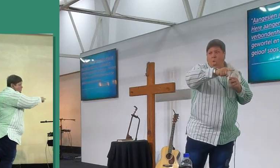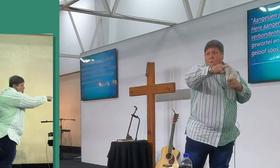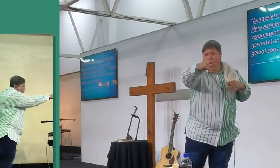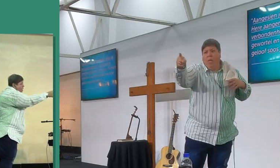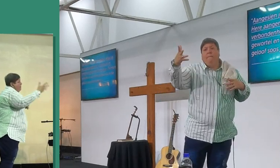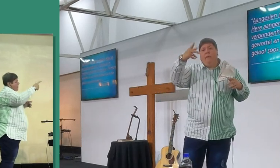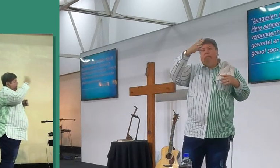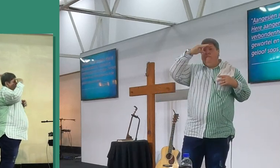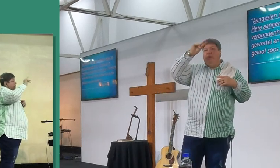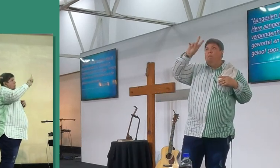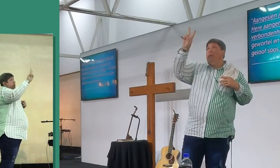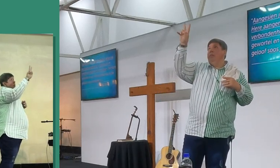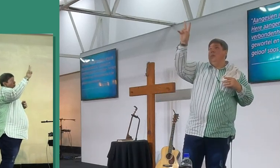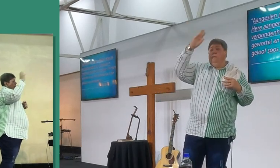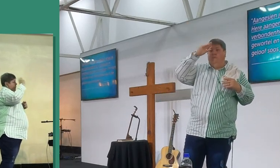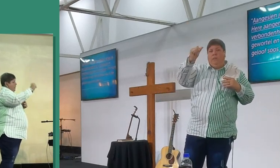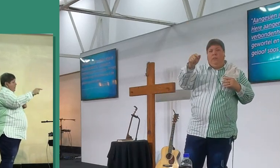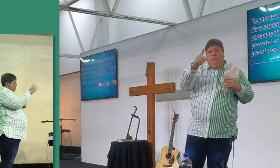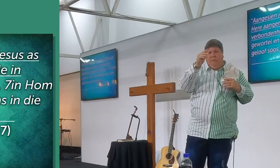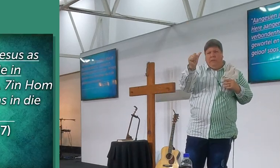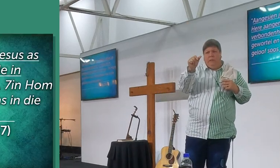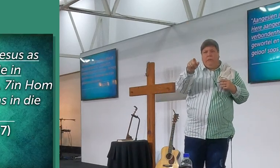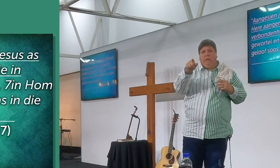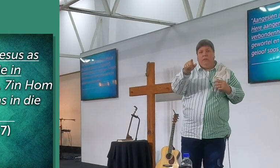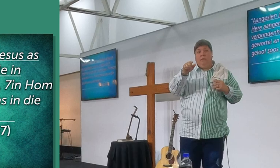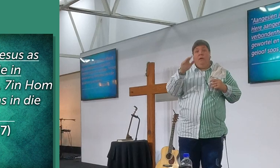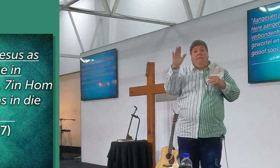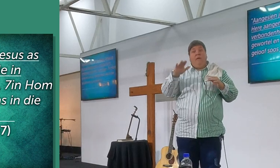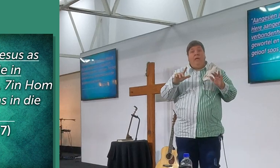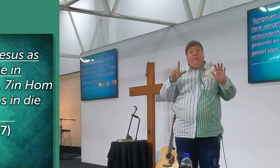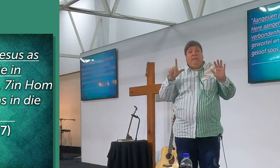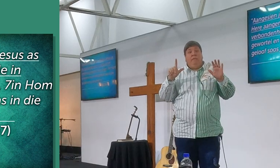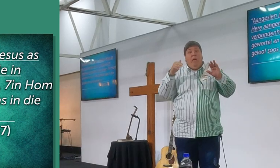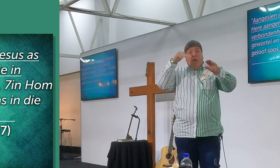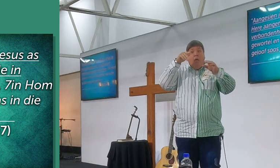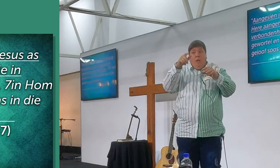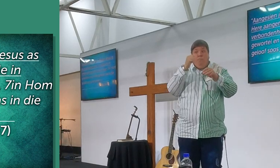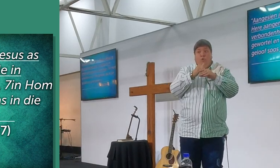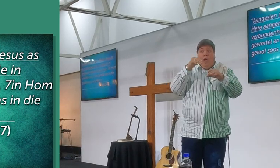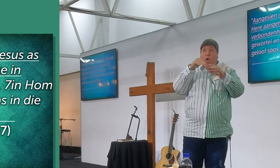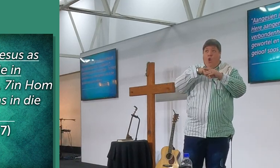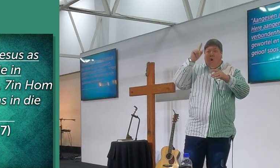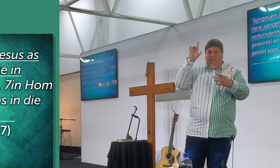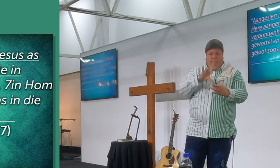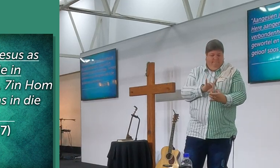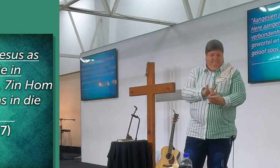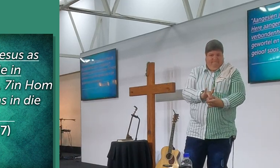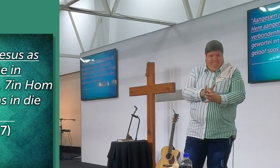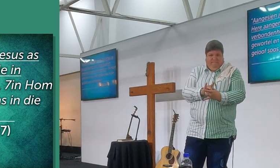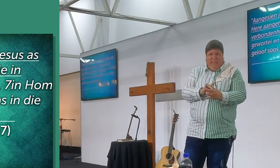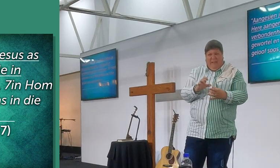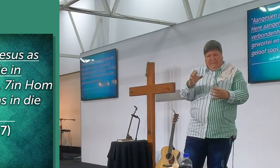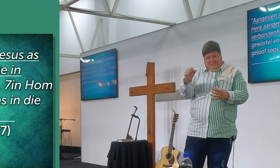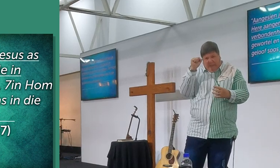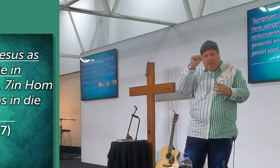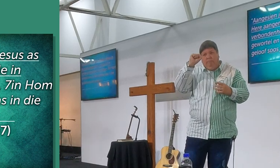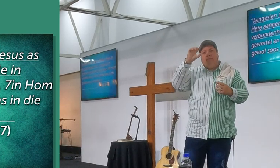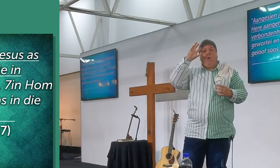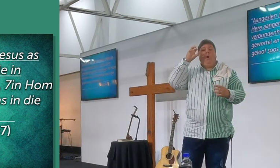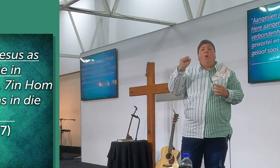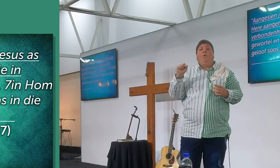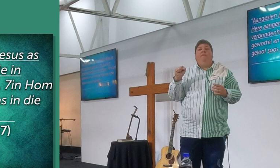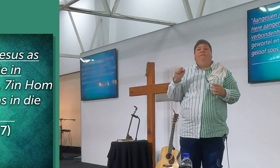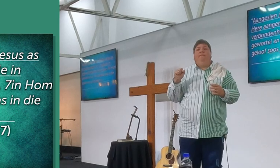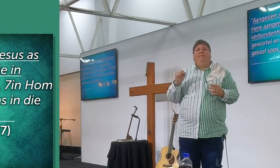dis ek op die vers sê, jy moet in verbondenheid met om lewe, dan sê vers 7, in omgewortel, dis waar ons moet wees, en op omgebou, vast in die geloof, waar jylle alles sê,